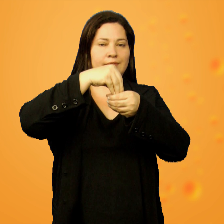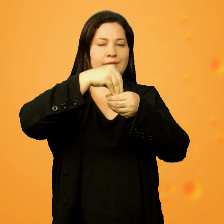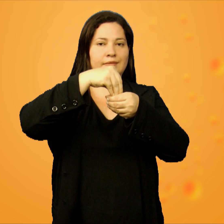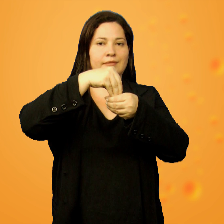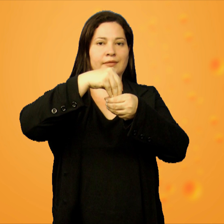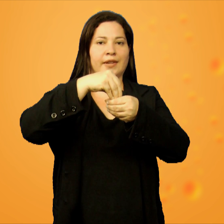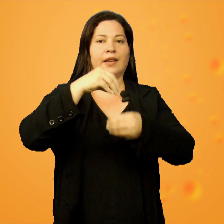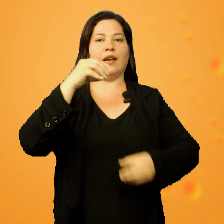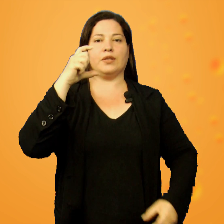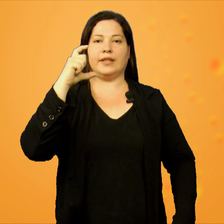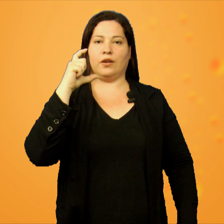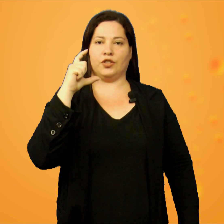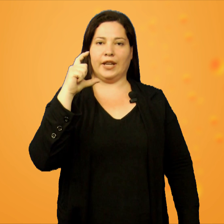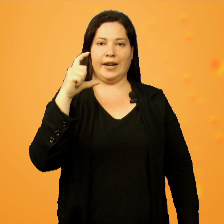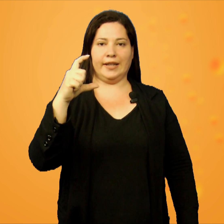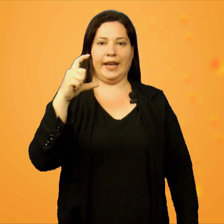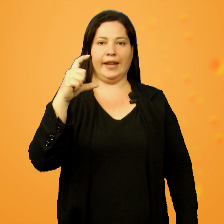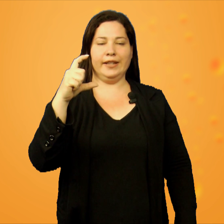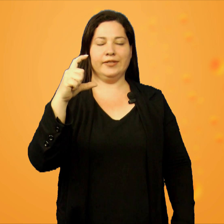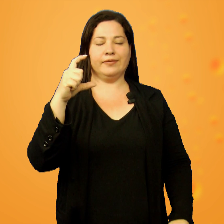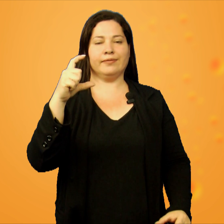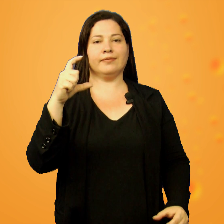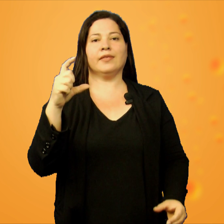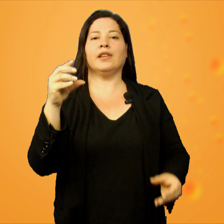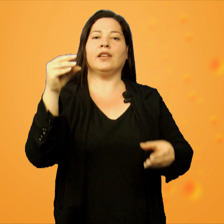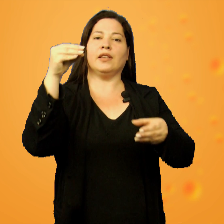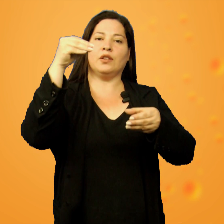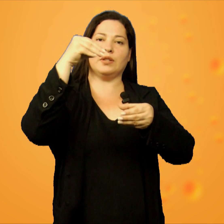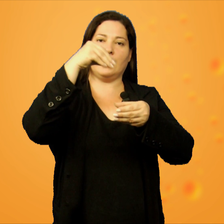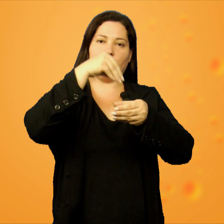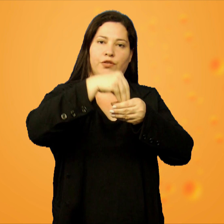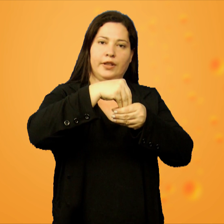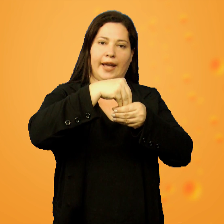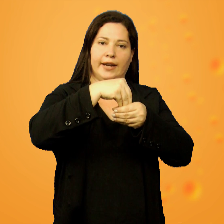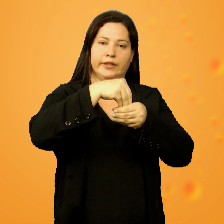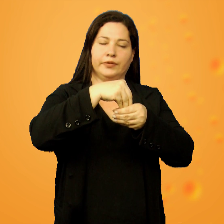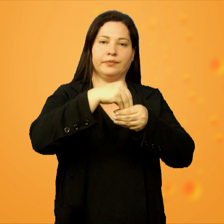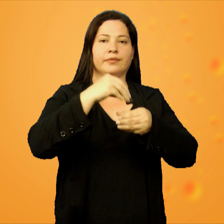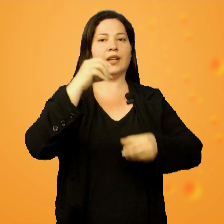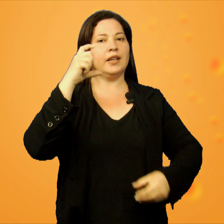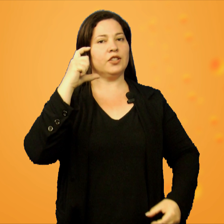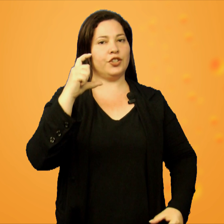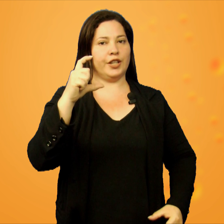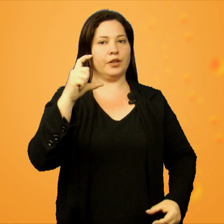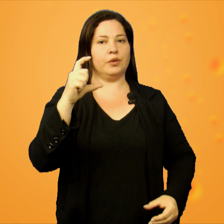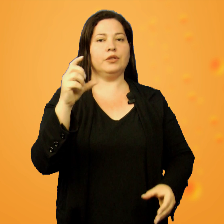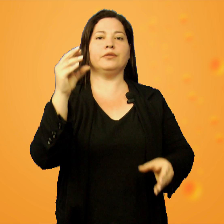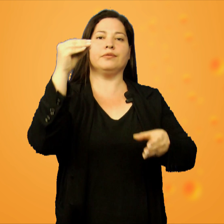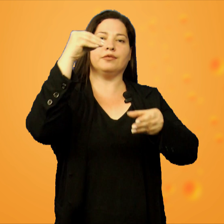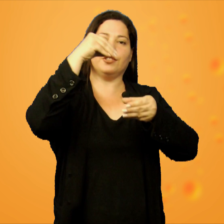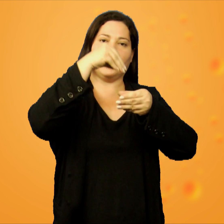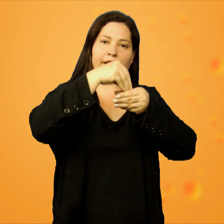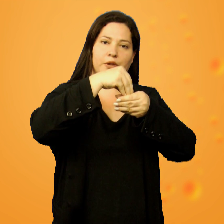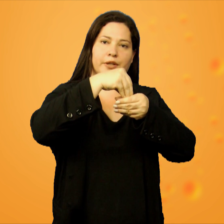É o sinal de carteira. E o sinal de votar. Título de eleitor.